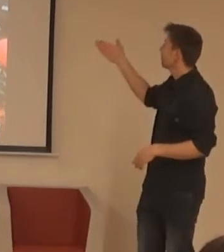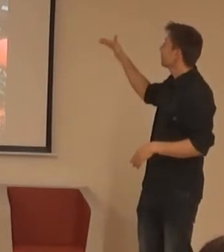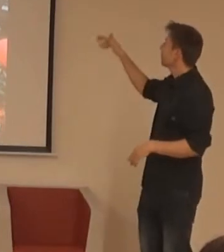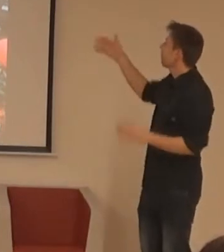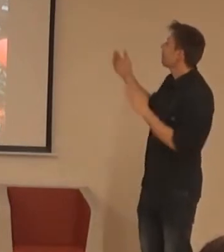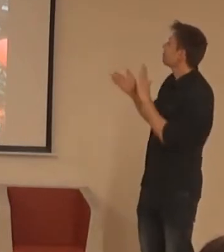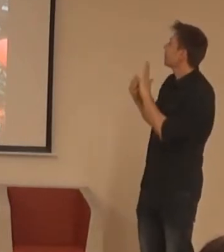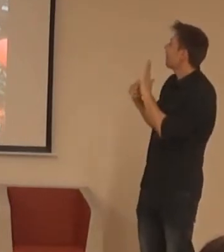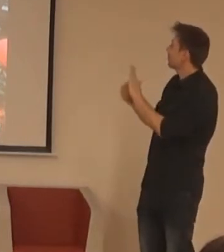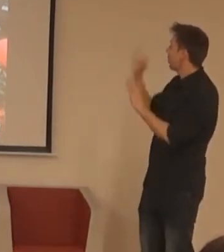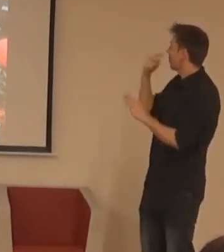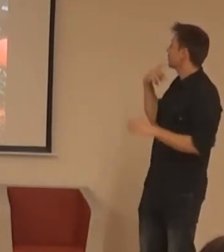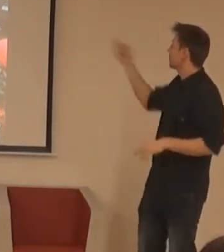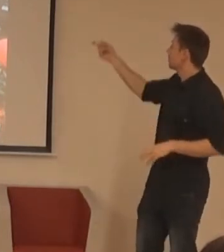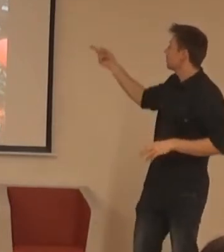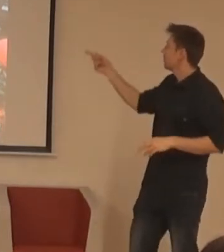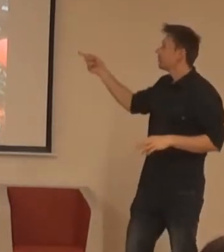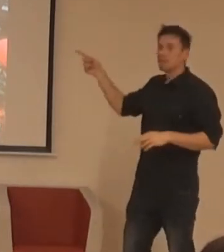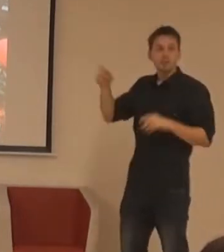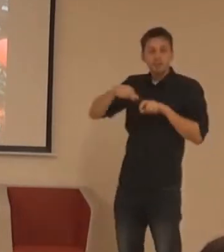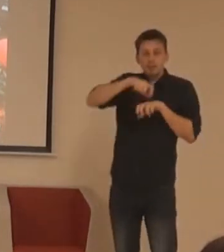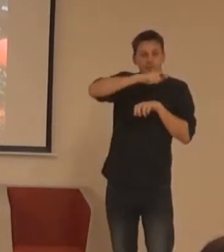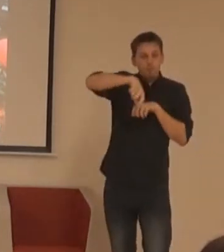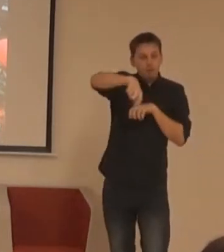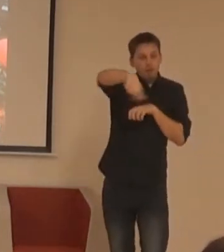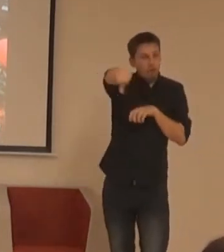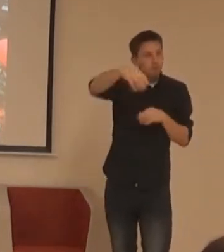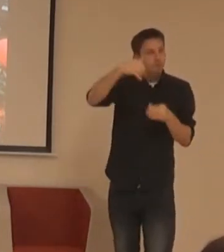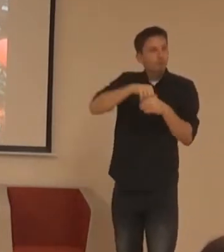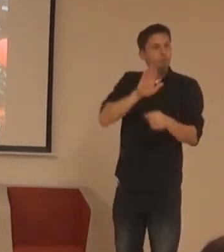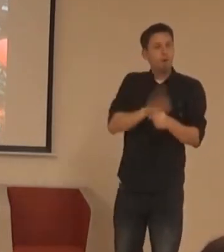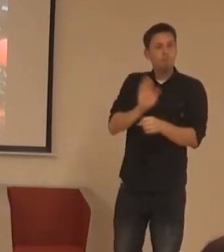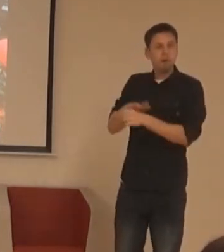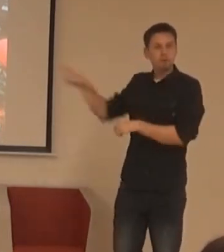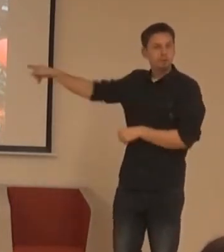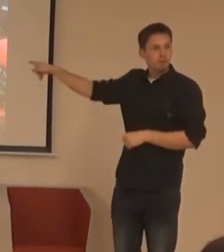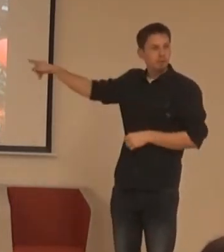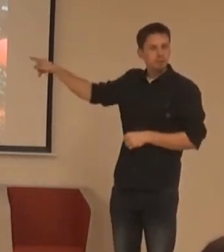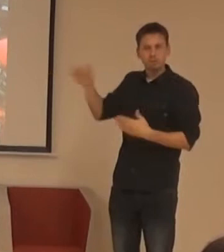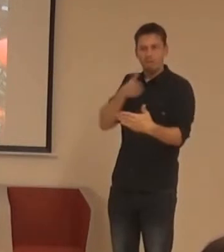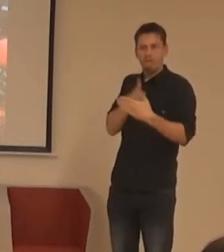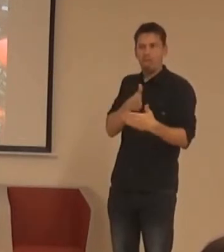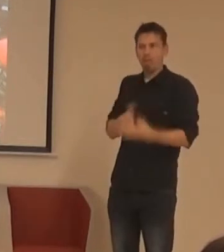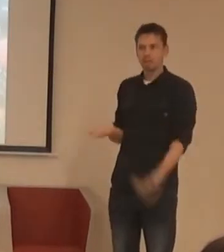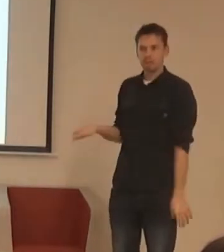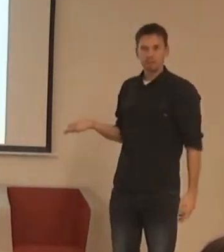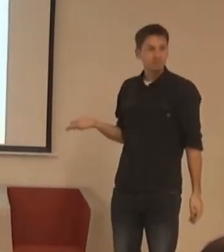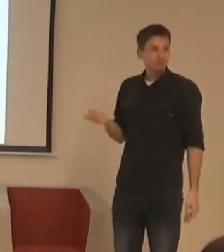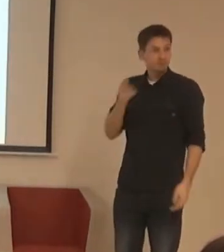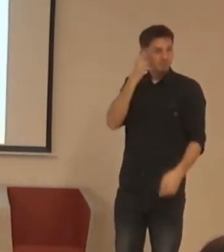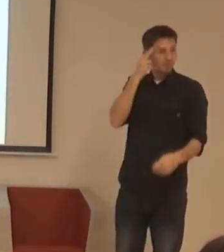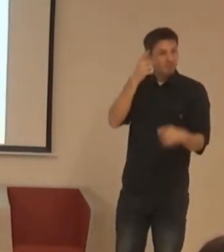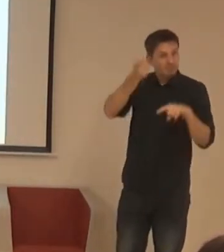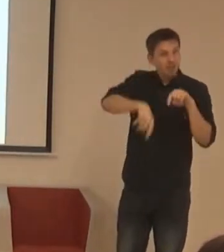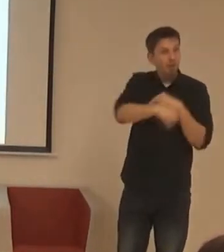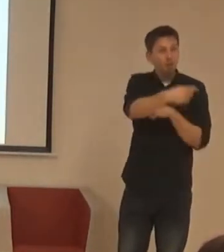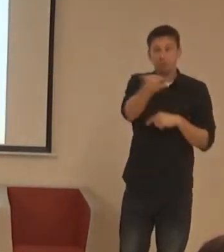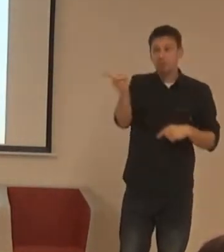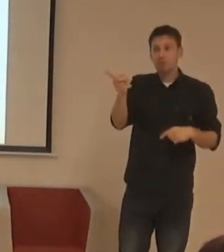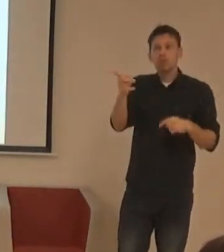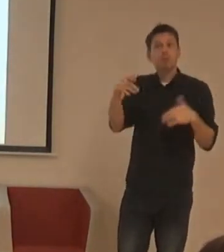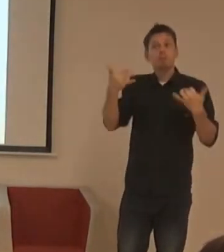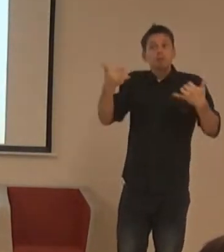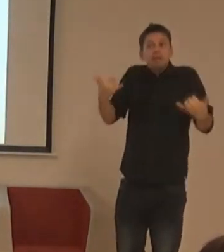na předěděný odpad přímo prostřed přechodu? Nějaký podobný zážitek? Zažili jste